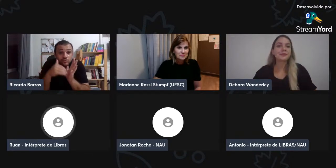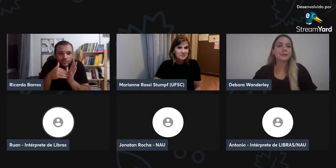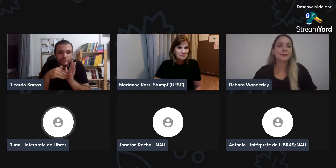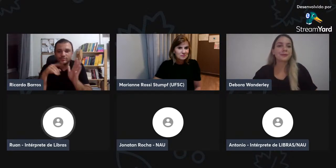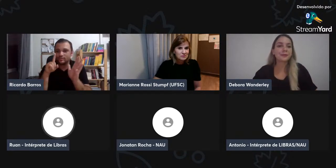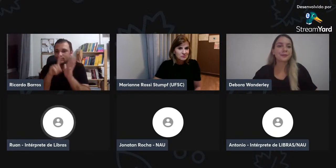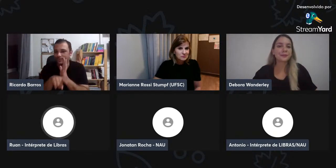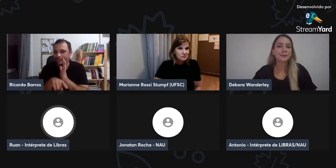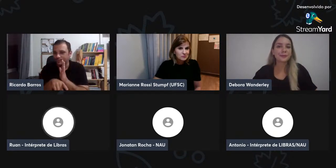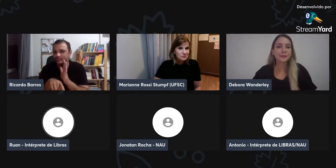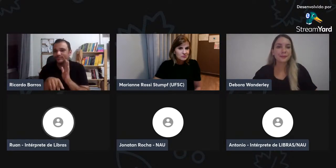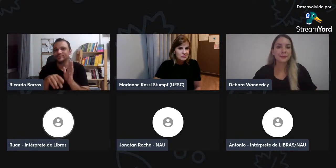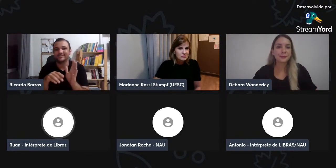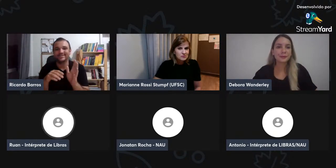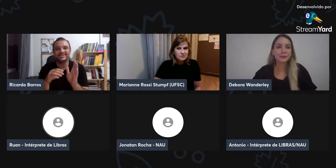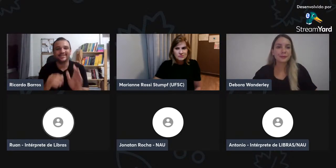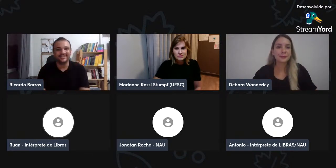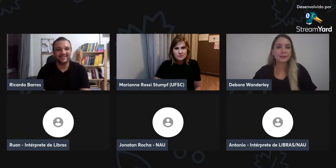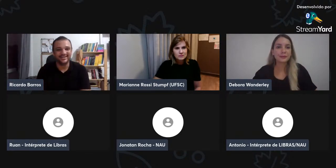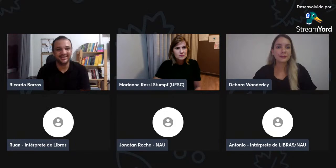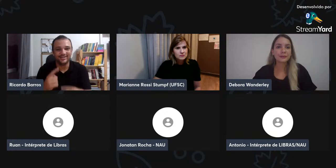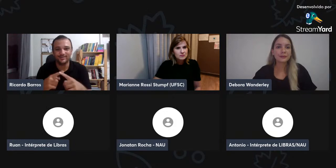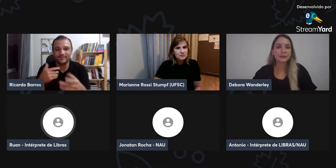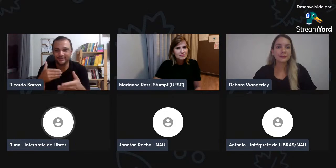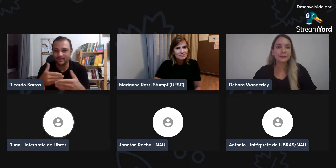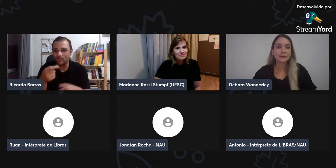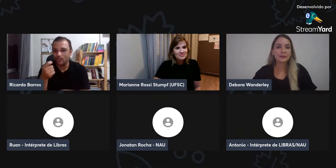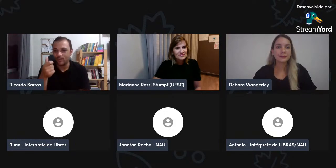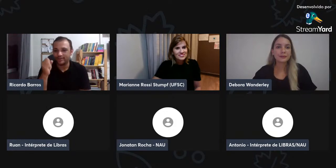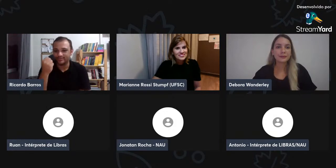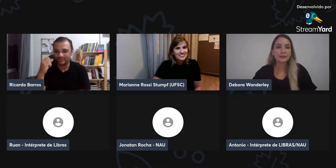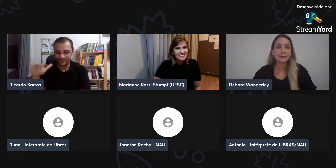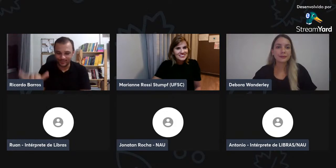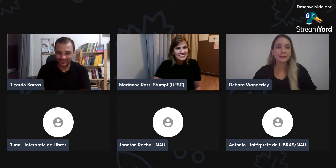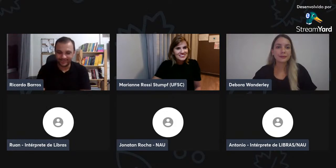irá ter um dia, muito especial, de palestra.